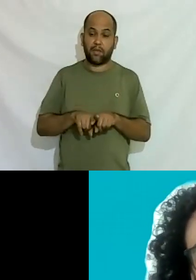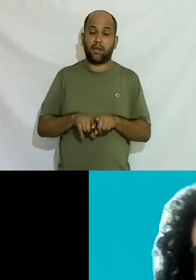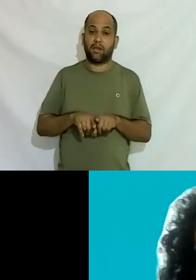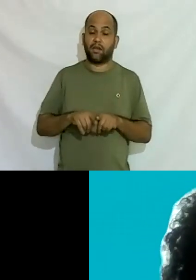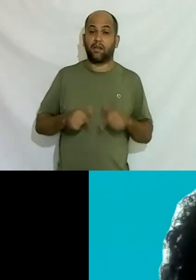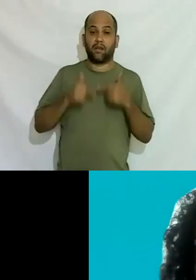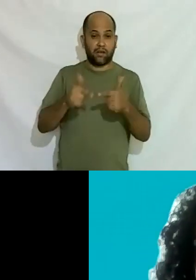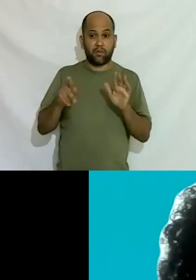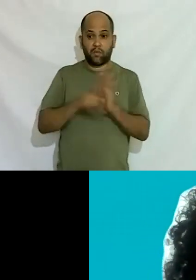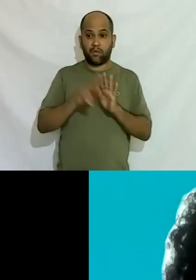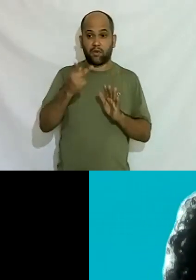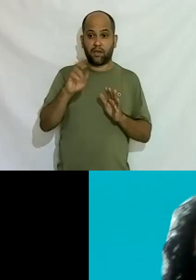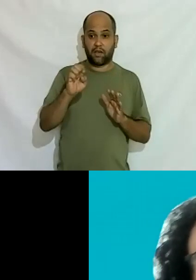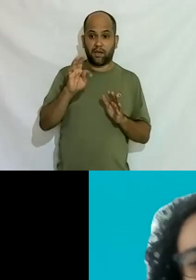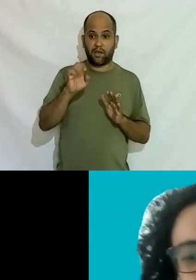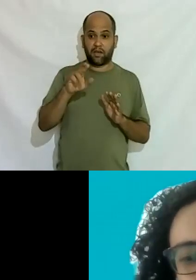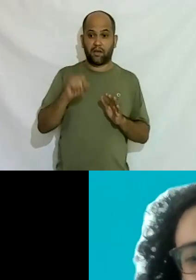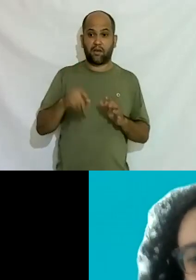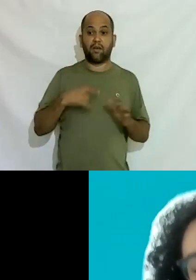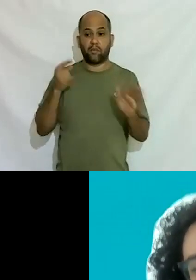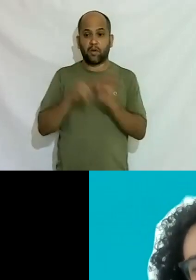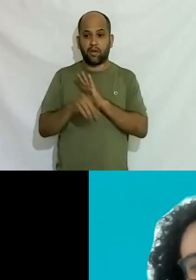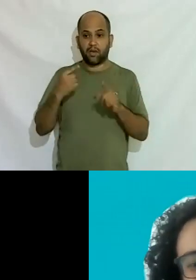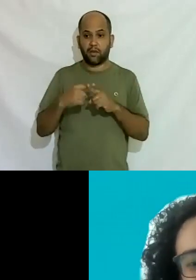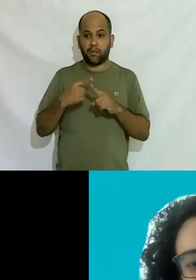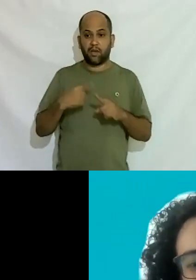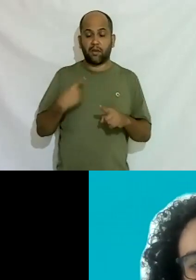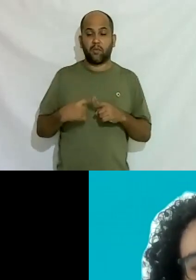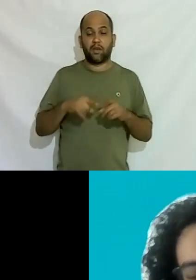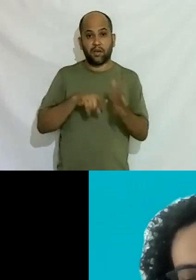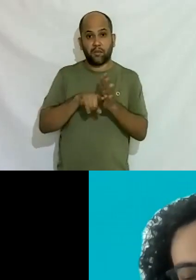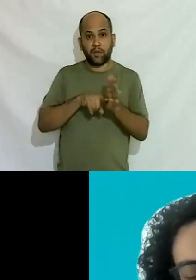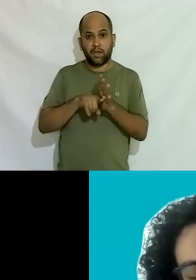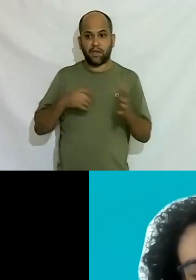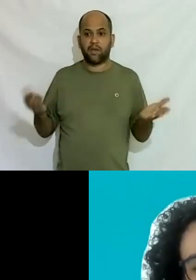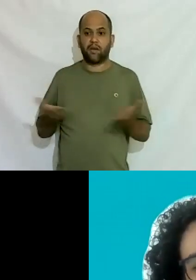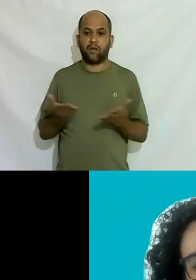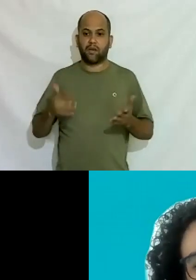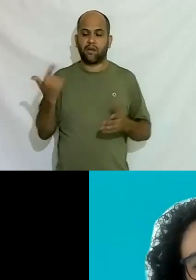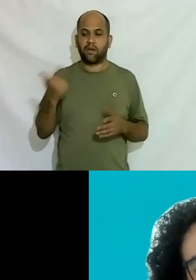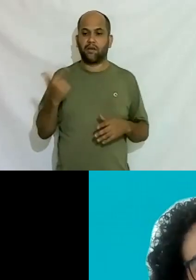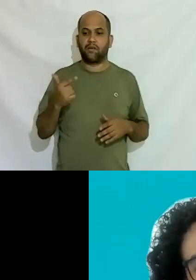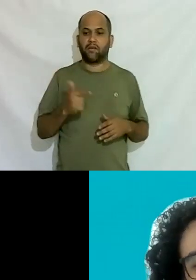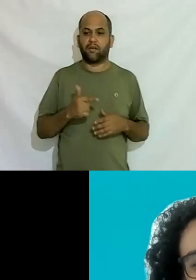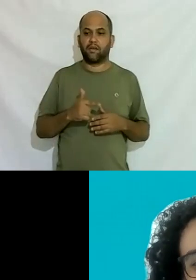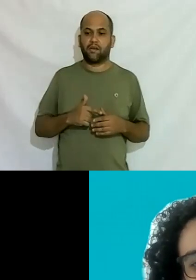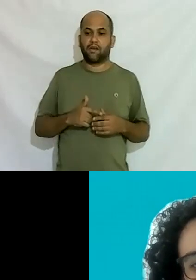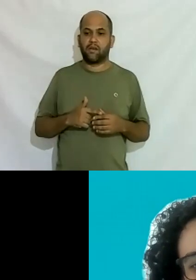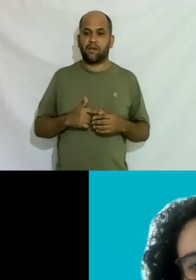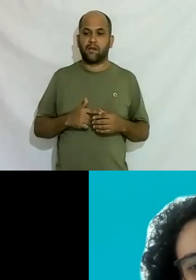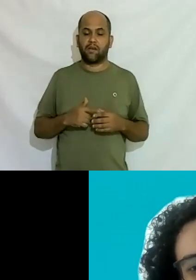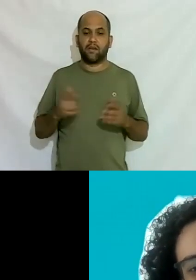isso que eu ia perguntar né que as pesquisas ultimamente não estão tendo o devido